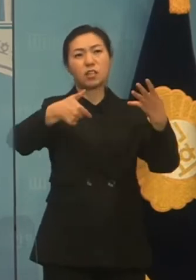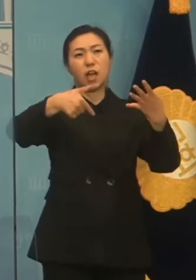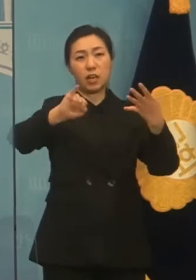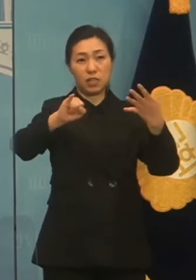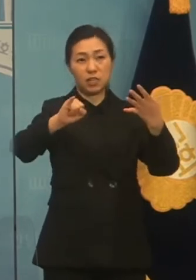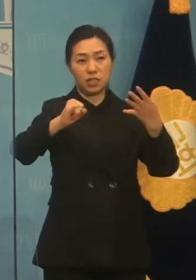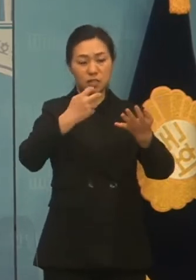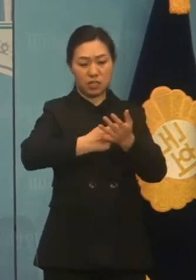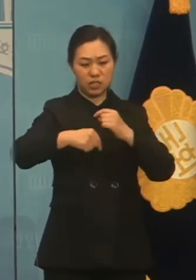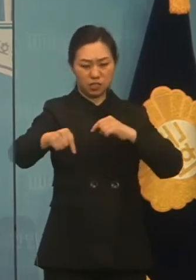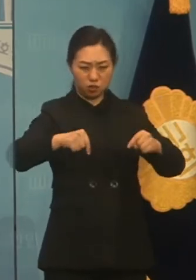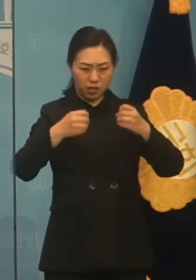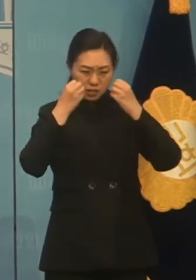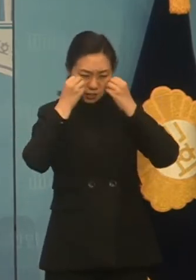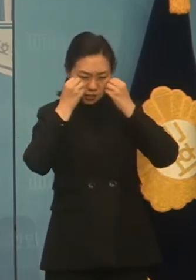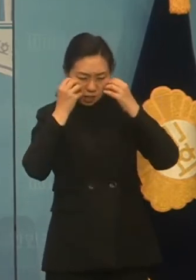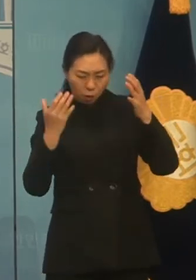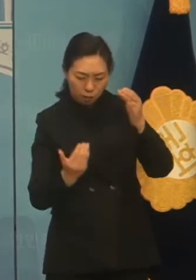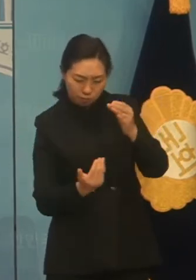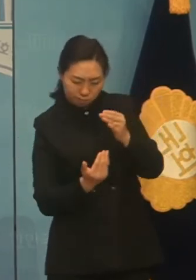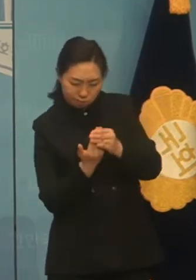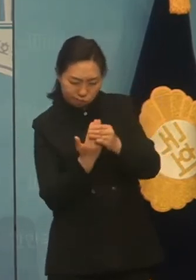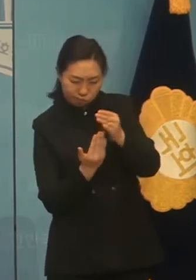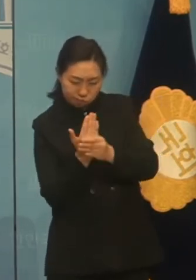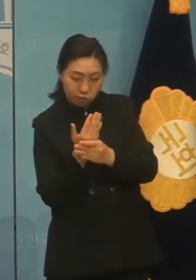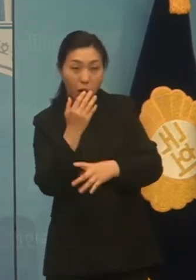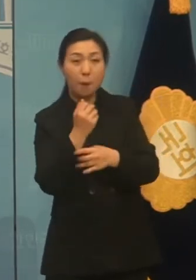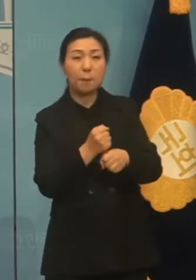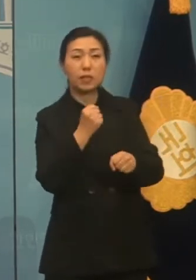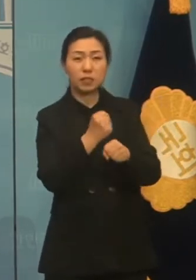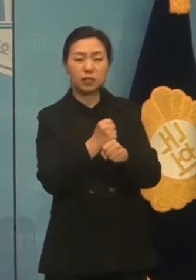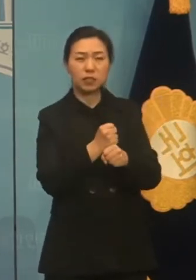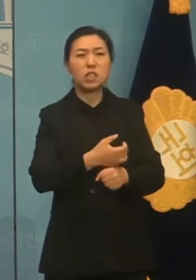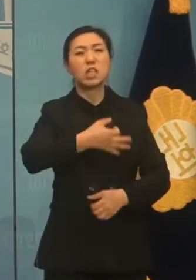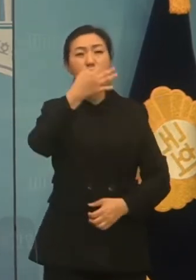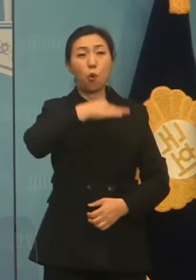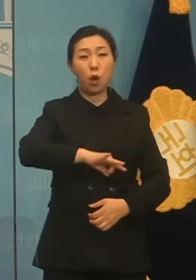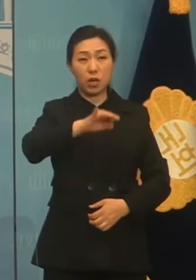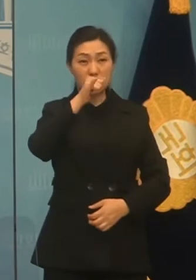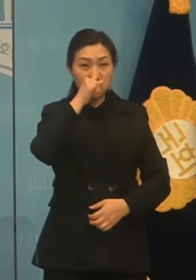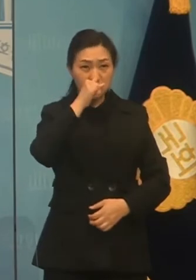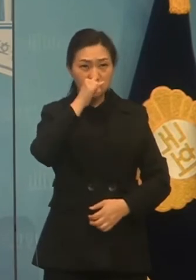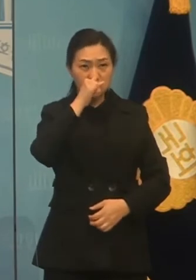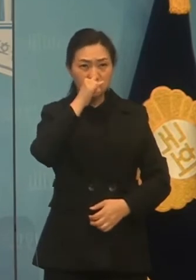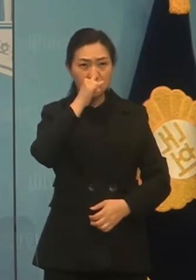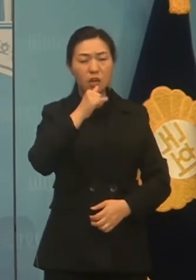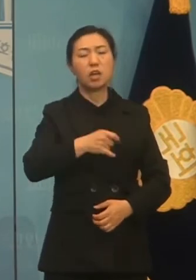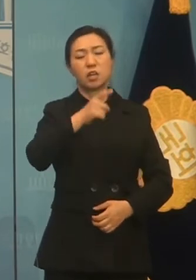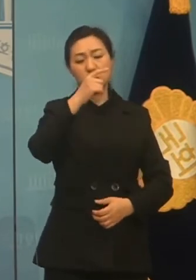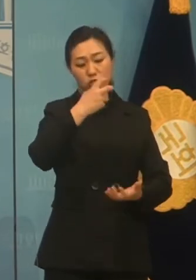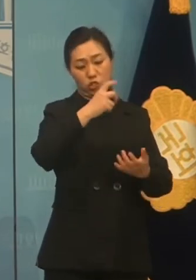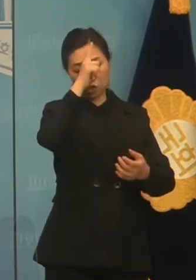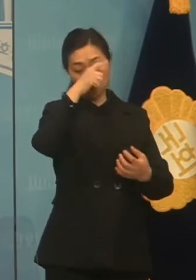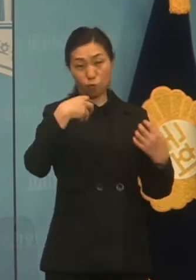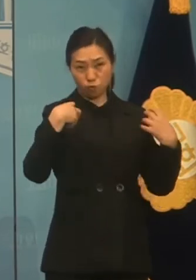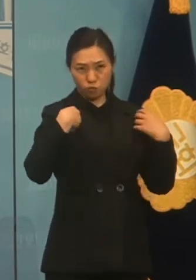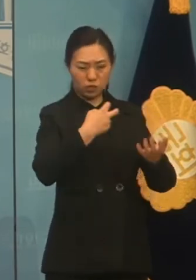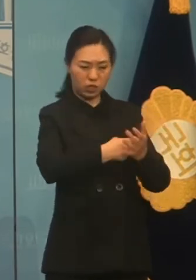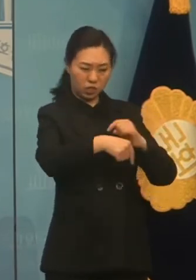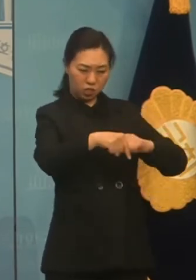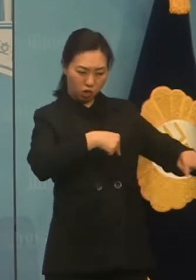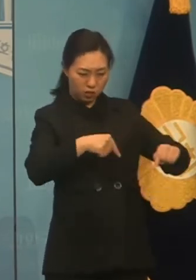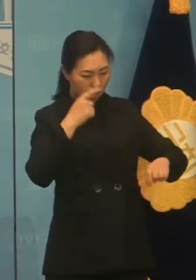화소품처럼 생산하는 그런 유능한 정당의 핑크탱크가 될 것입니다. 넷째,